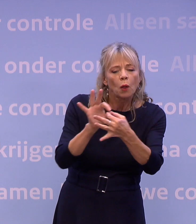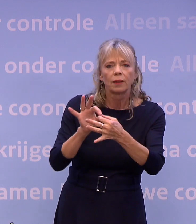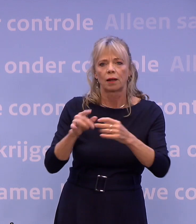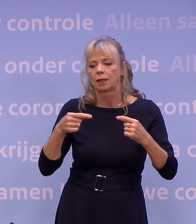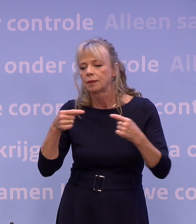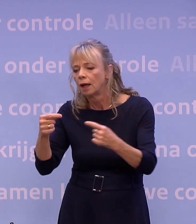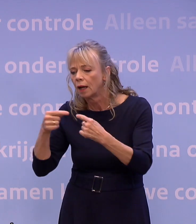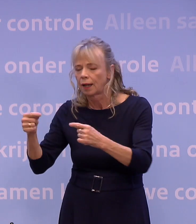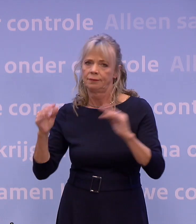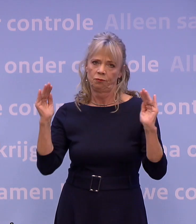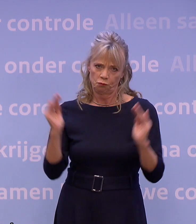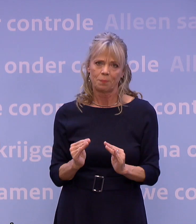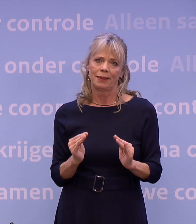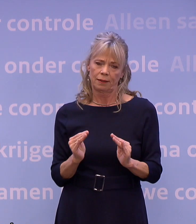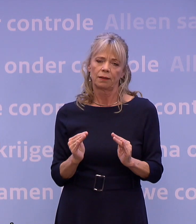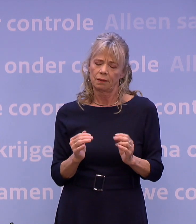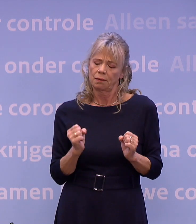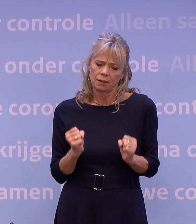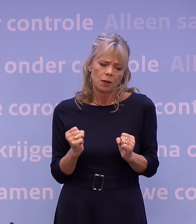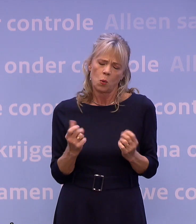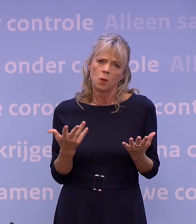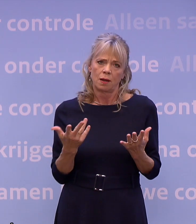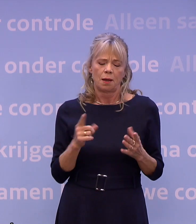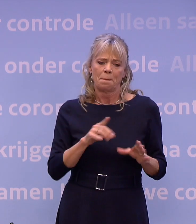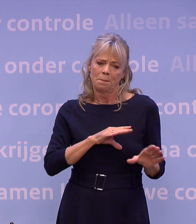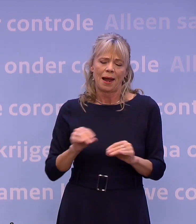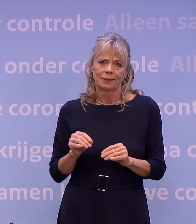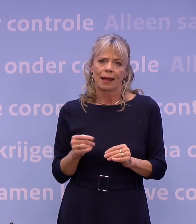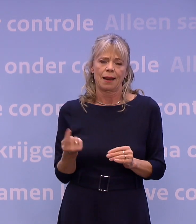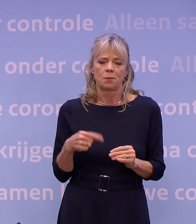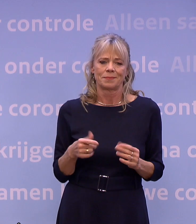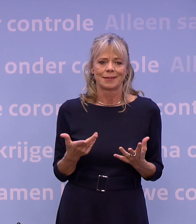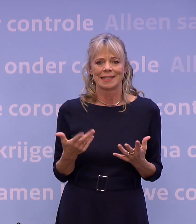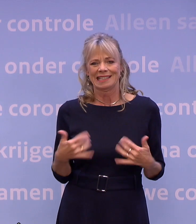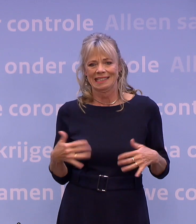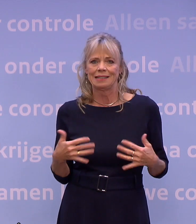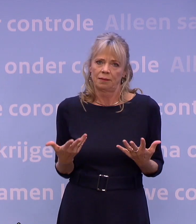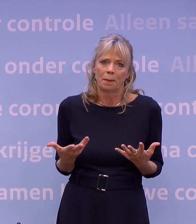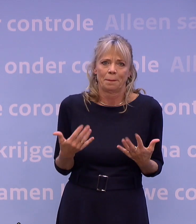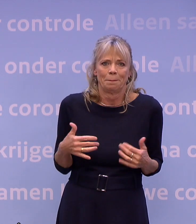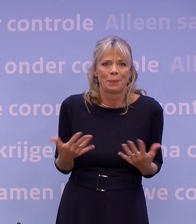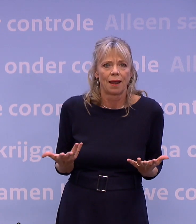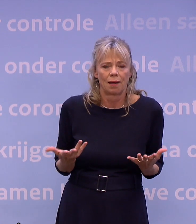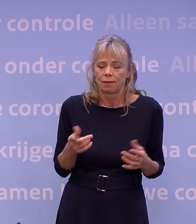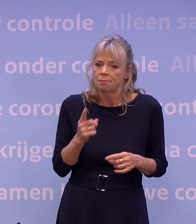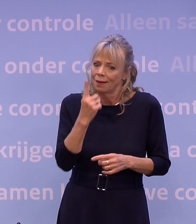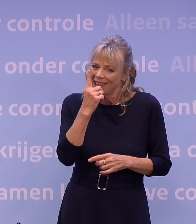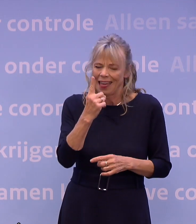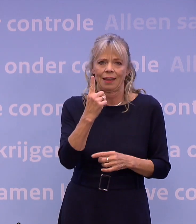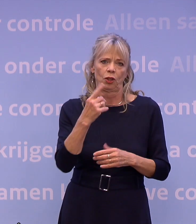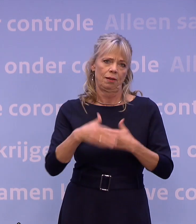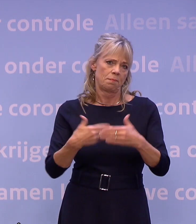Dat is een harde boodschap. En de maatregelen gaan ook pijn doen. Maar het is de enige manier.